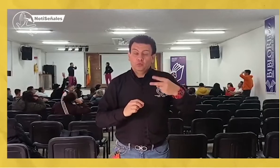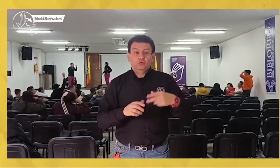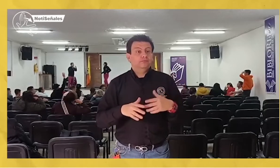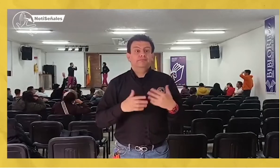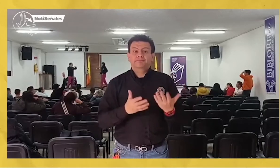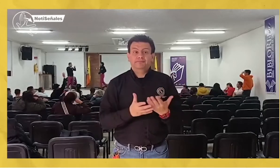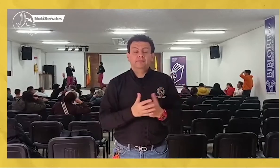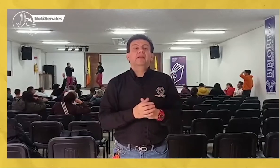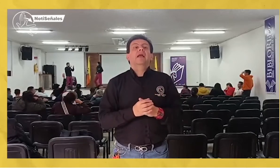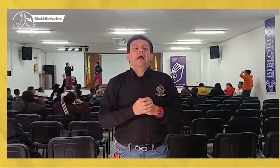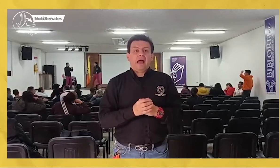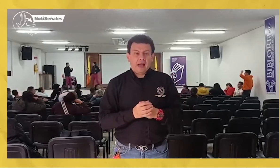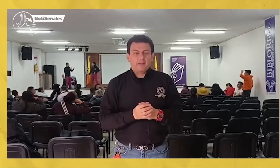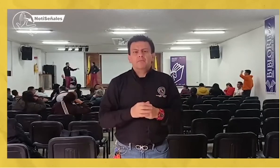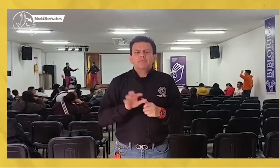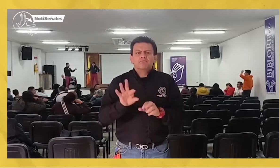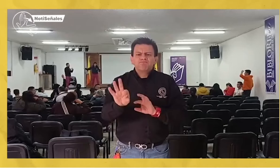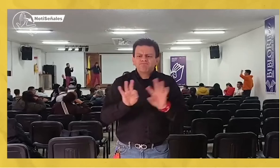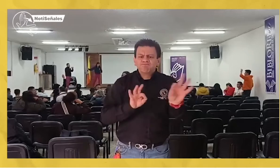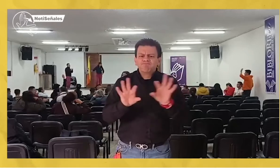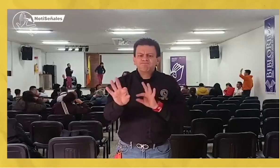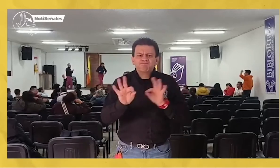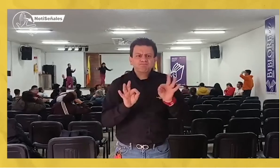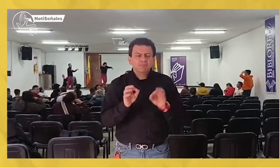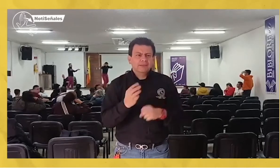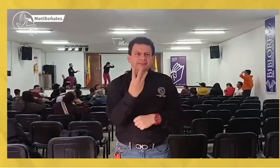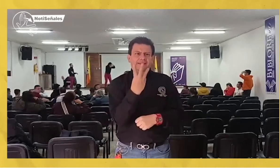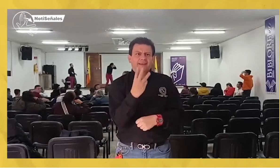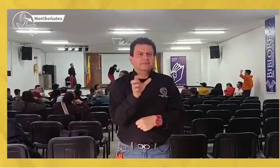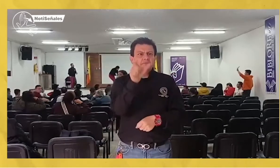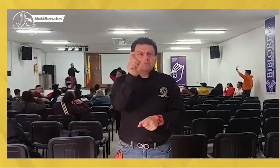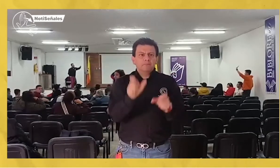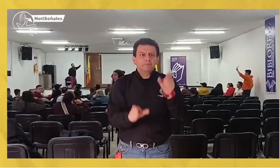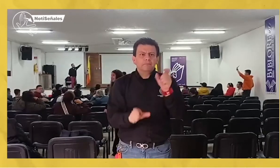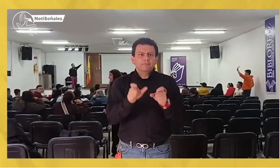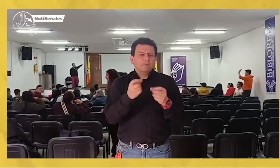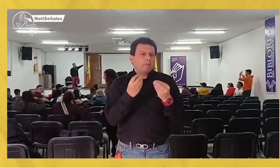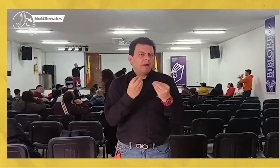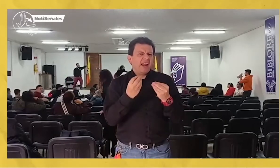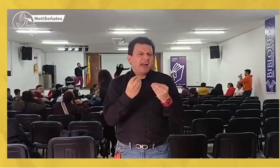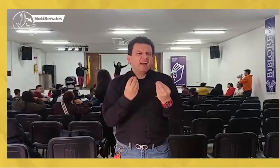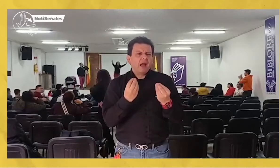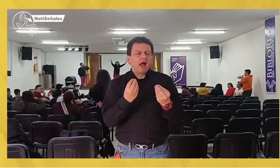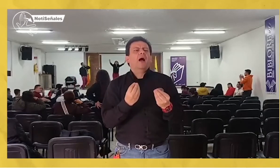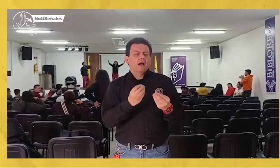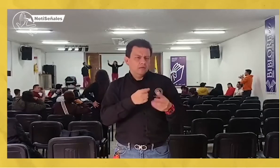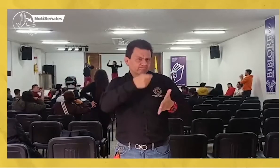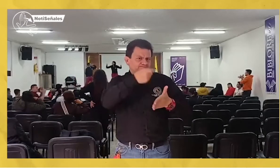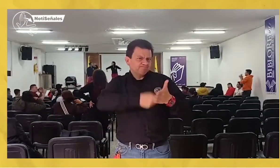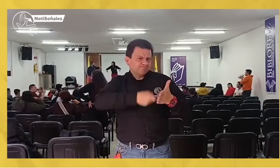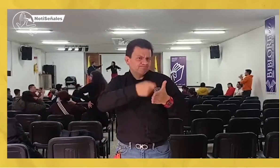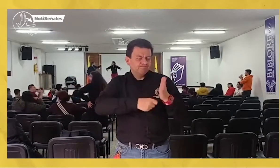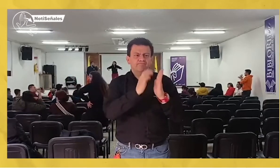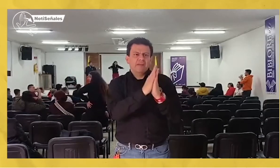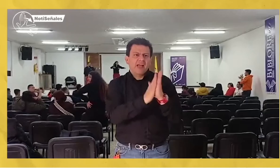En el segundo punto está la selección de tres personas que se encargarán de la revisión del